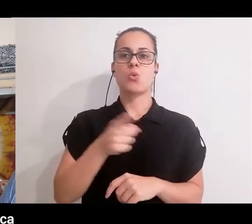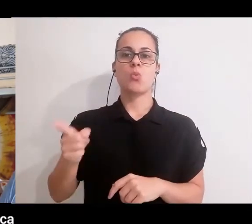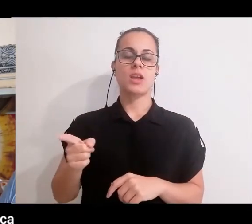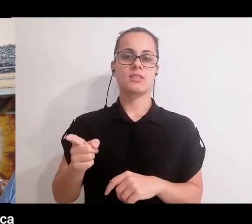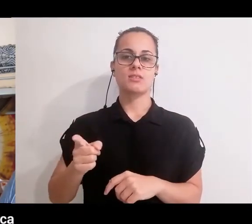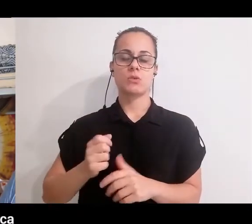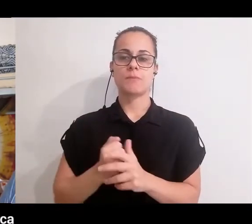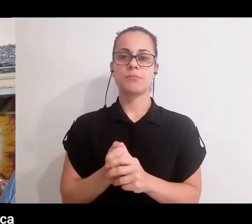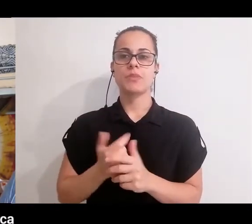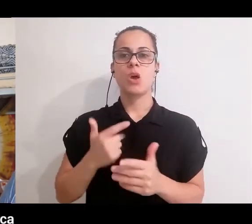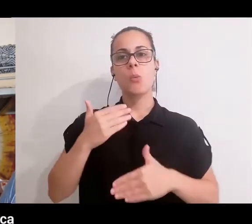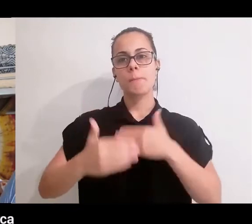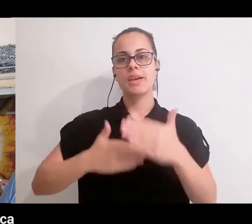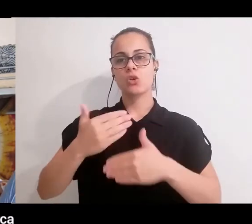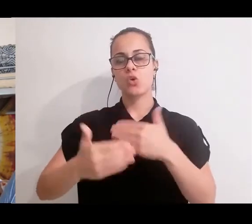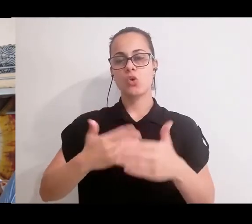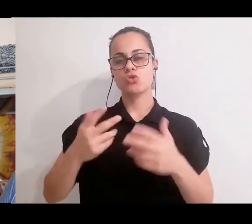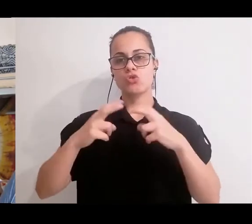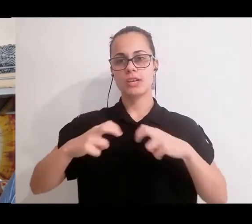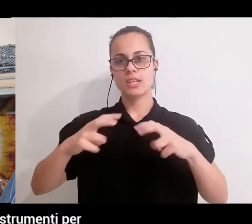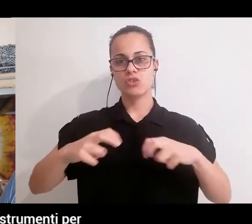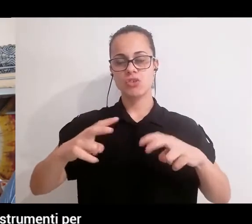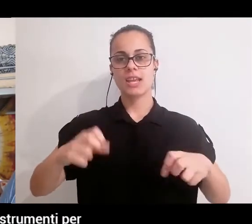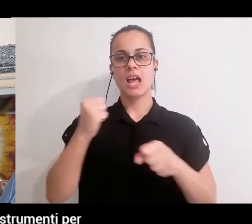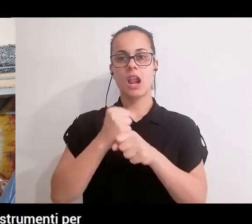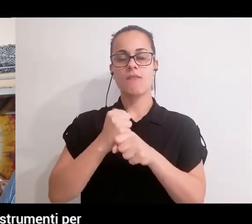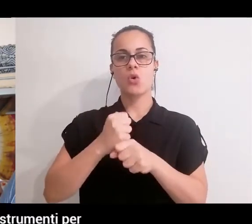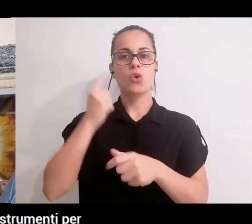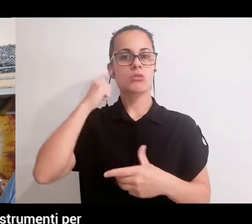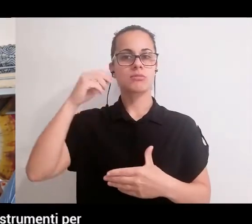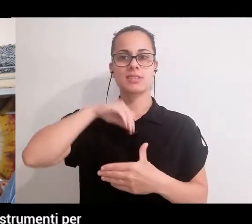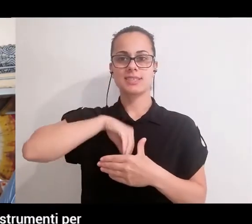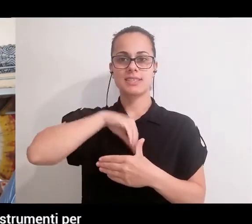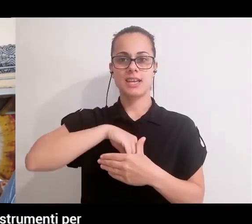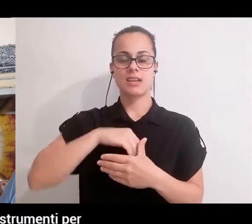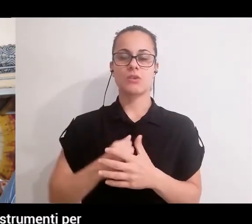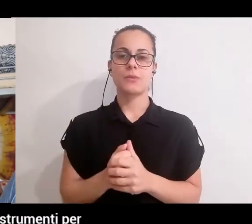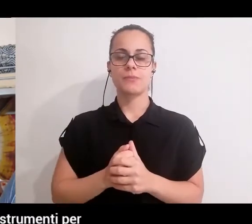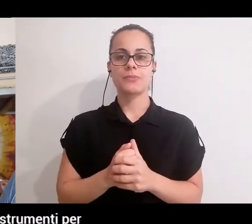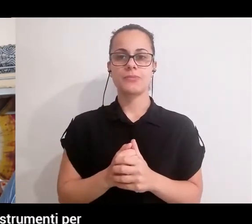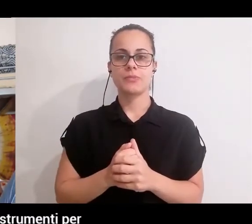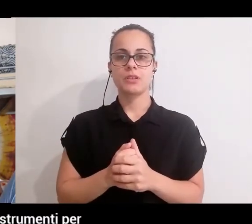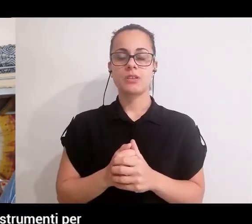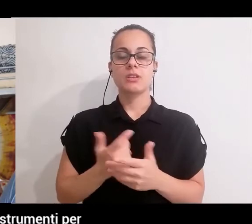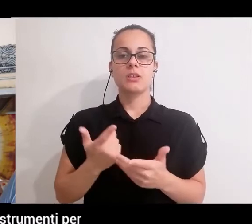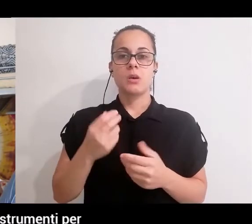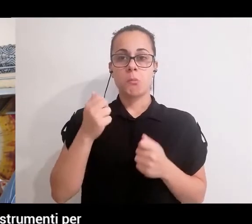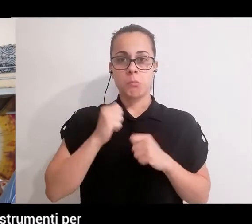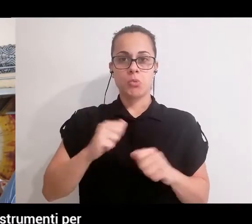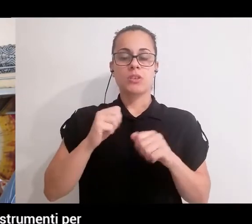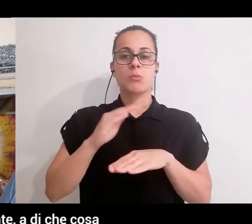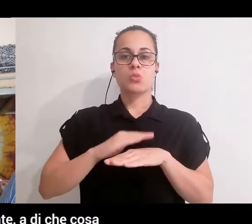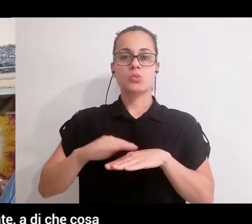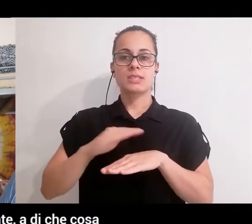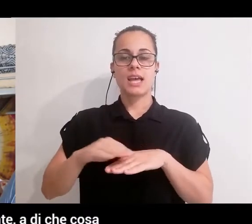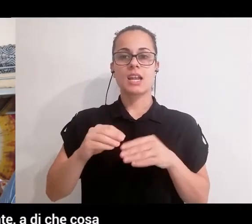un percorso di lavoro, di ricerca di se stessi in se stessi. Quindi utilizziamo degli strumenti